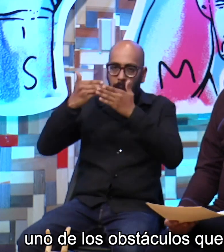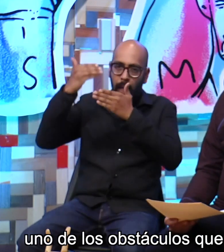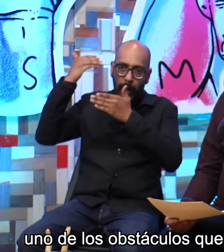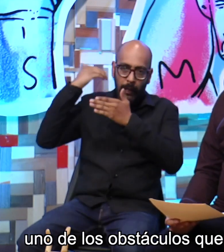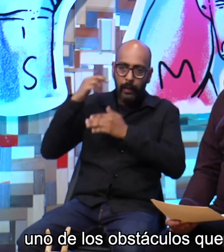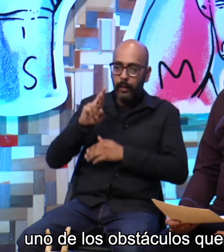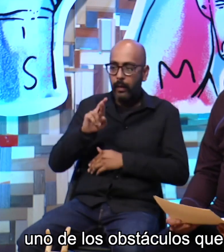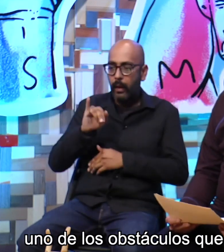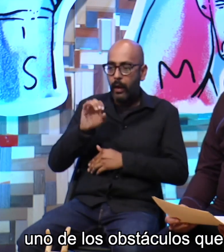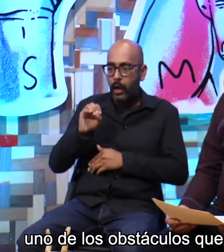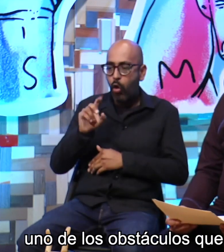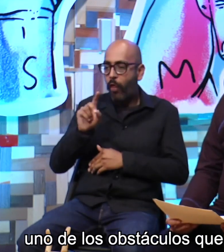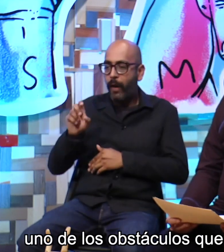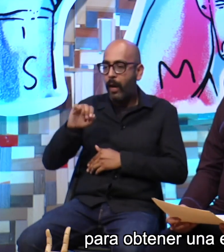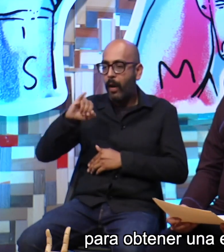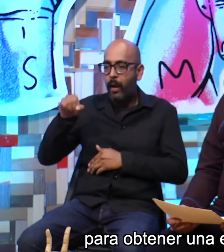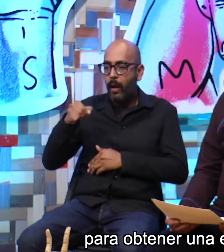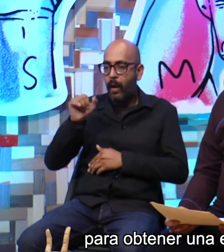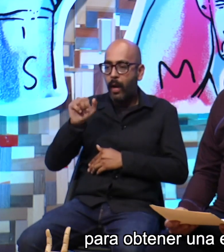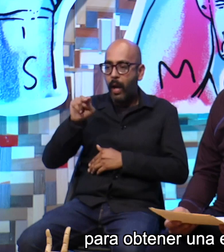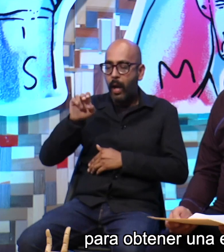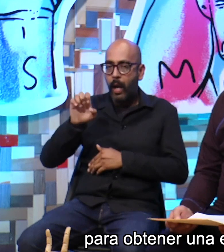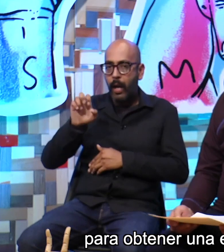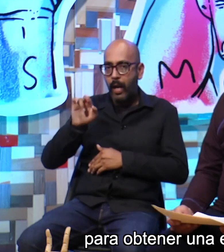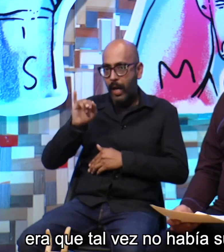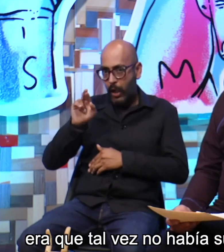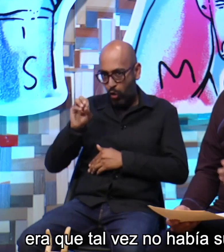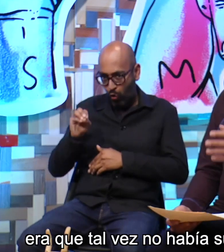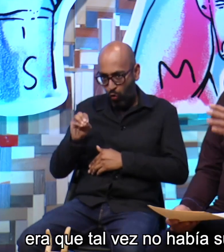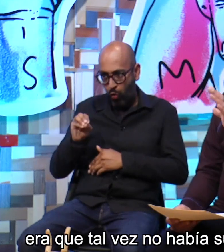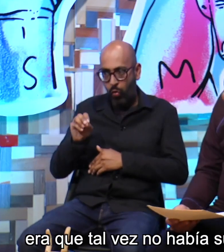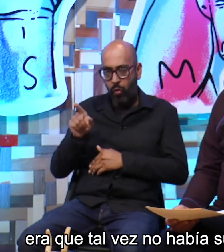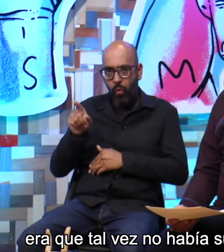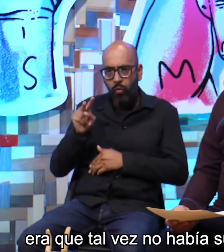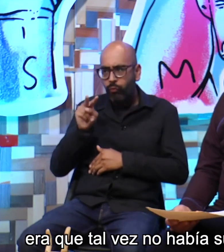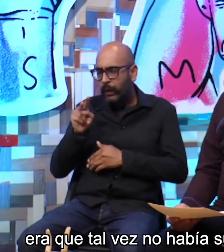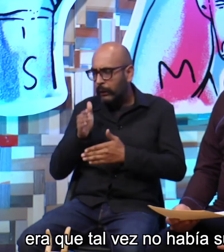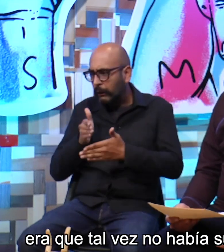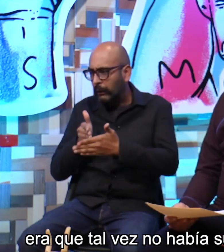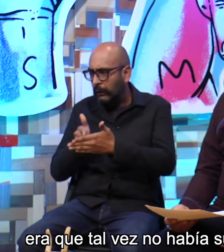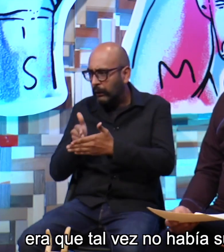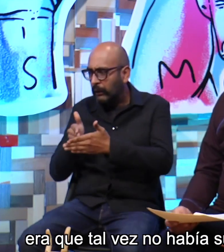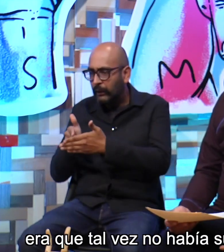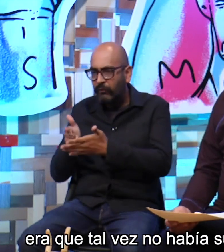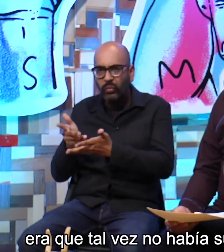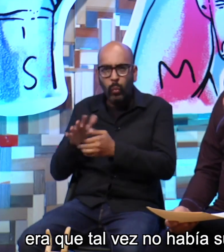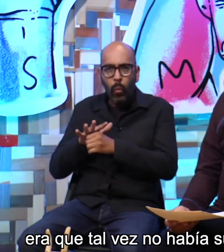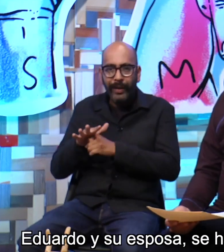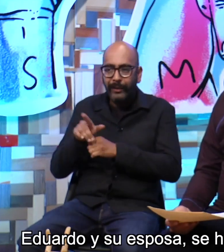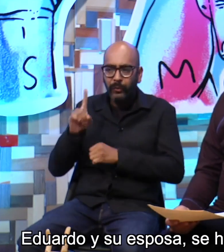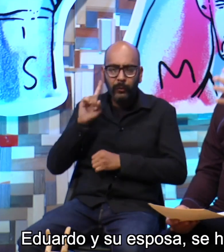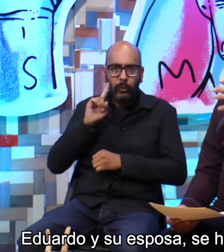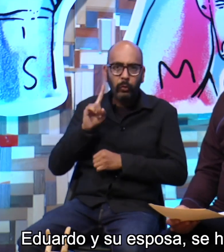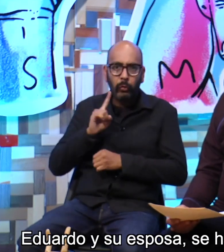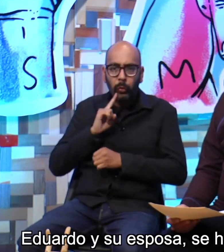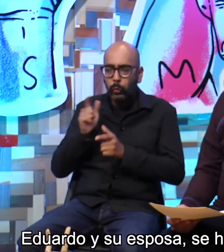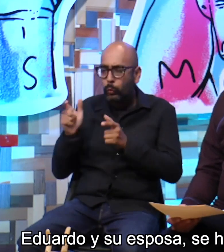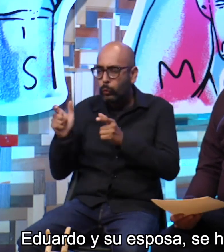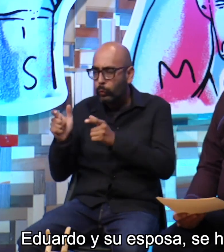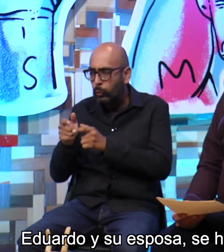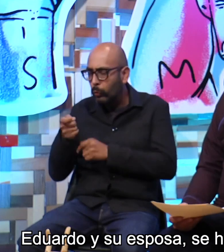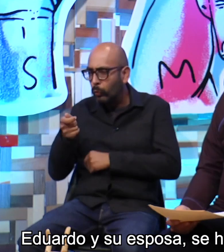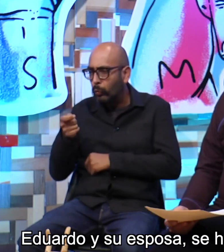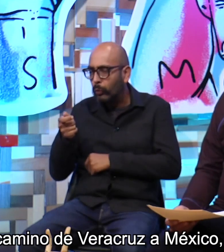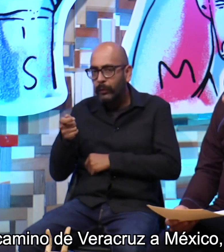uno de los obstáculos que se habían visto para tener una escuela era que tal vez no había suficientes sordos, Eduardo y su